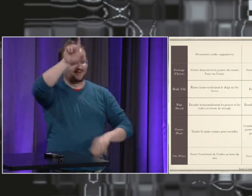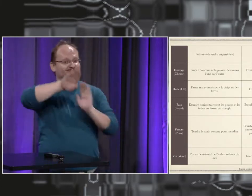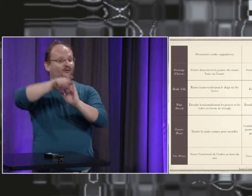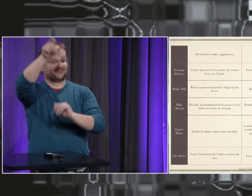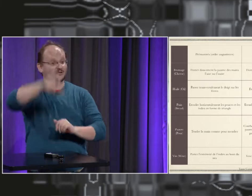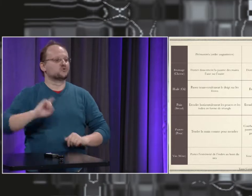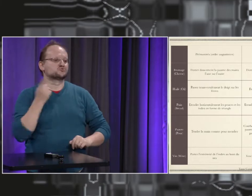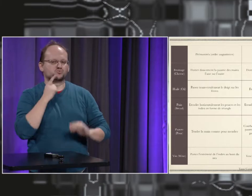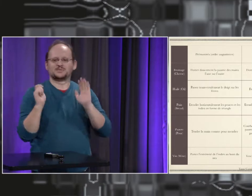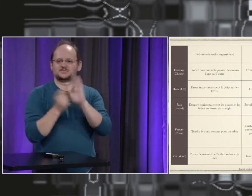noéto-malalien.